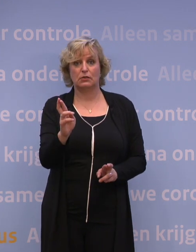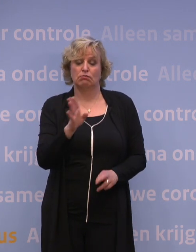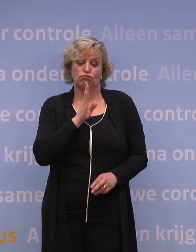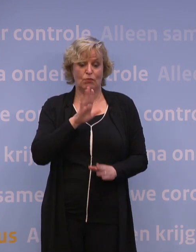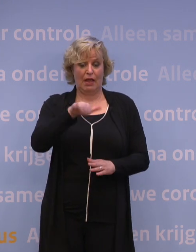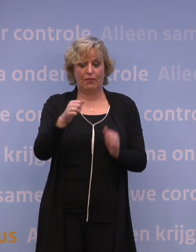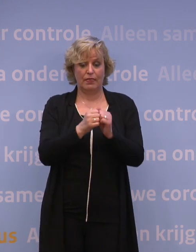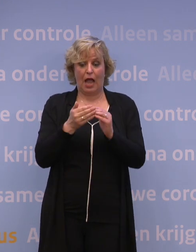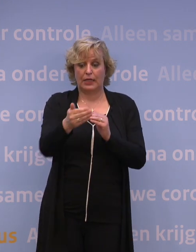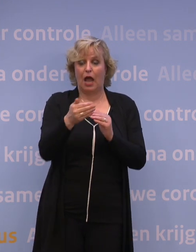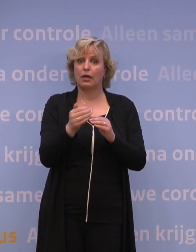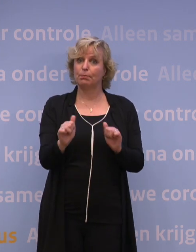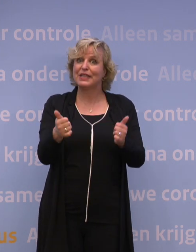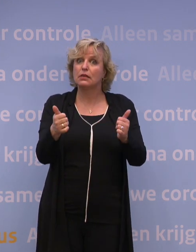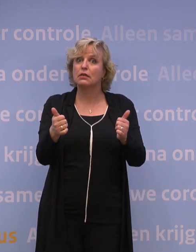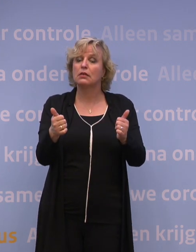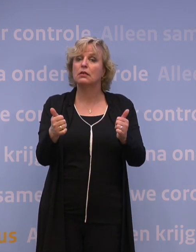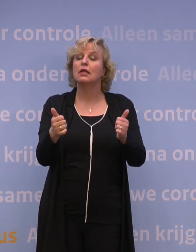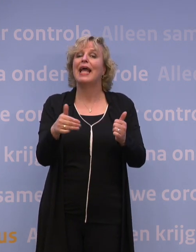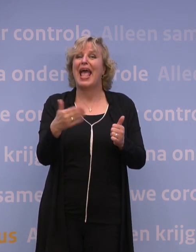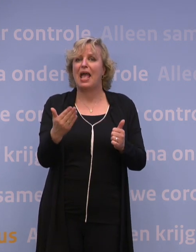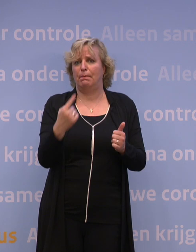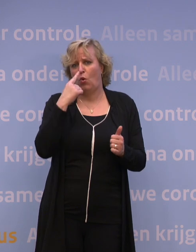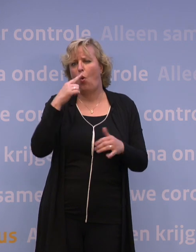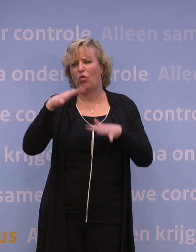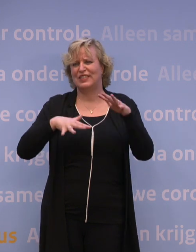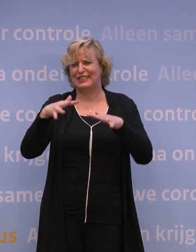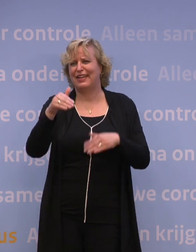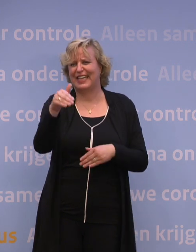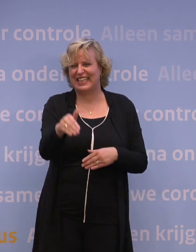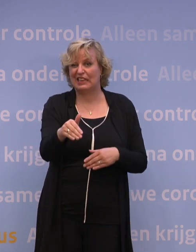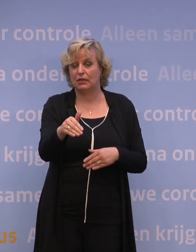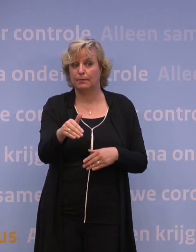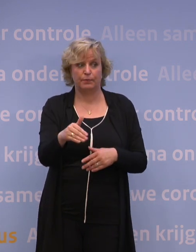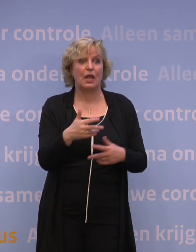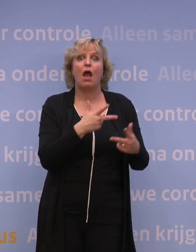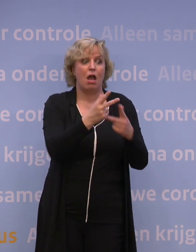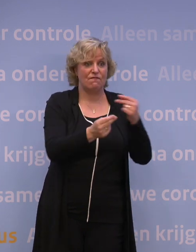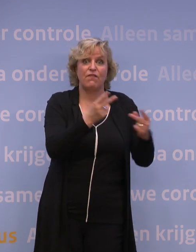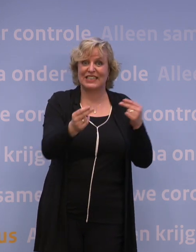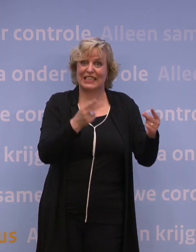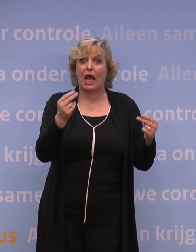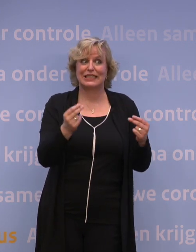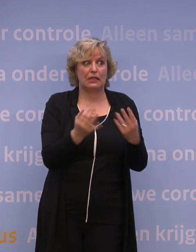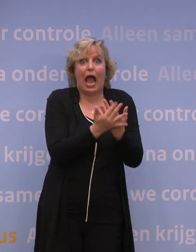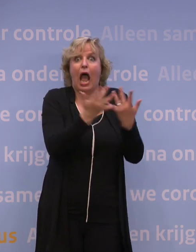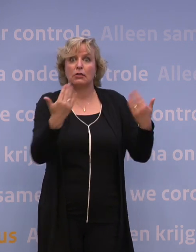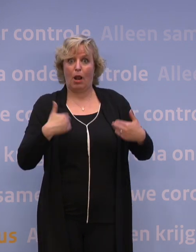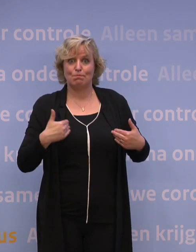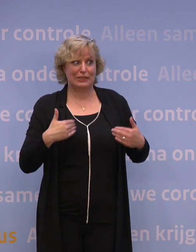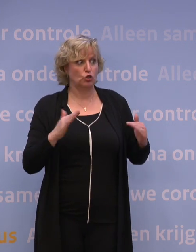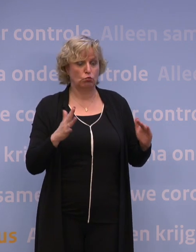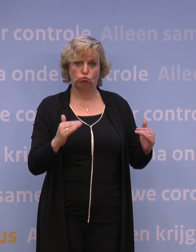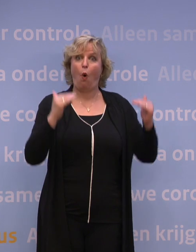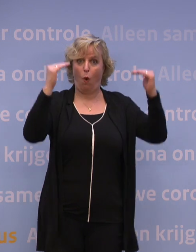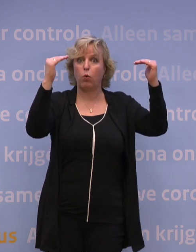najaar ingaan, dan zijn er best een aantal onzekerheden. Natuurlijk, de vaccinatiegraad lijkt heel erg hoog te gaan eindigen. Dat weten we nog niet helemaal zeker natuurlijk, maar lijkt heel